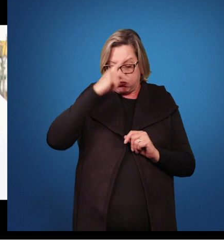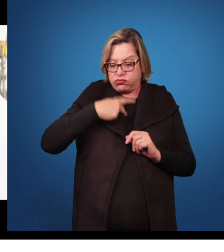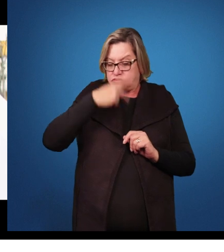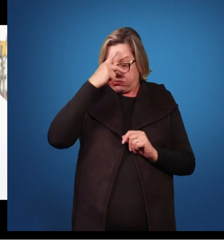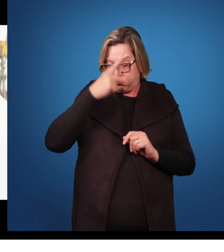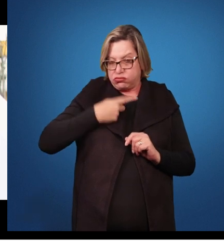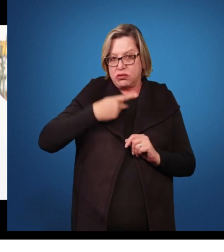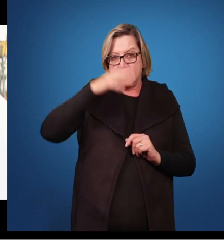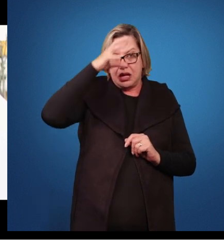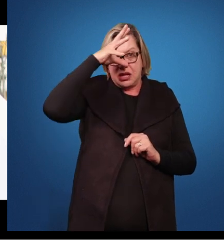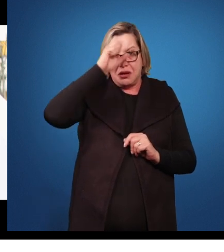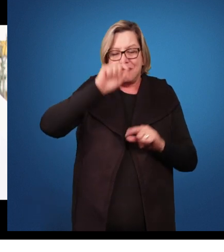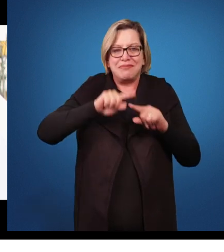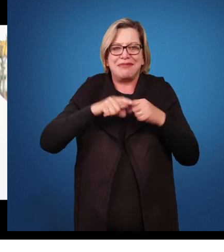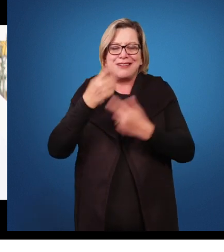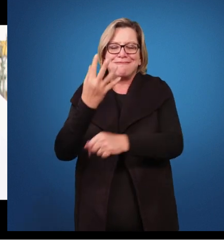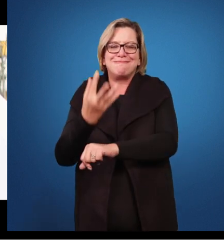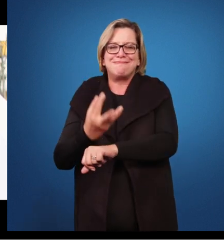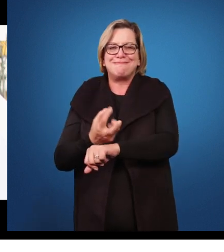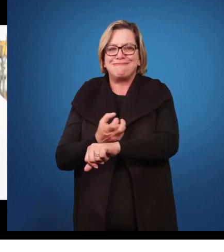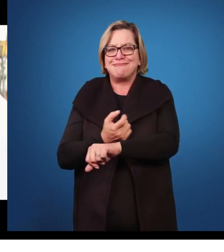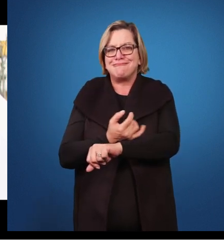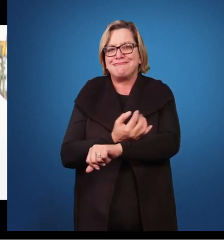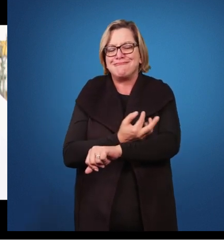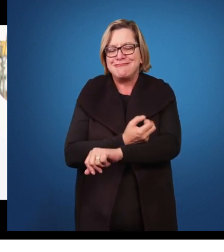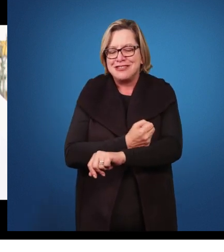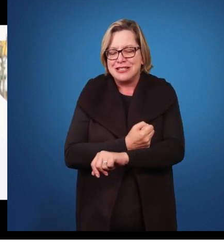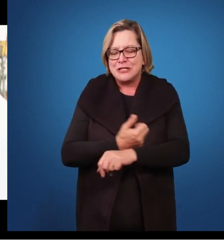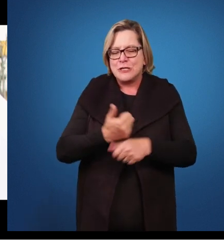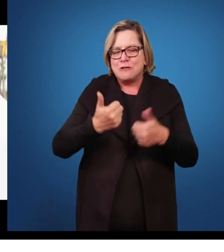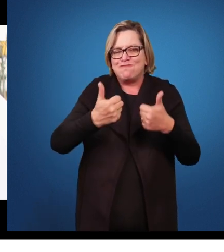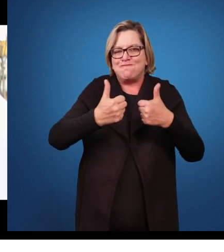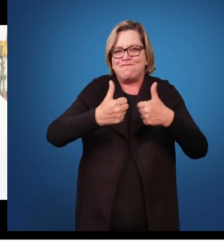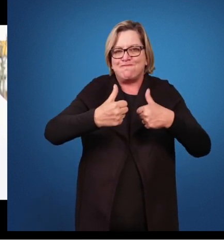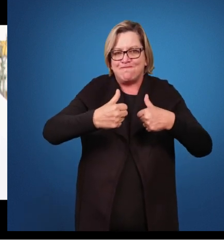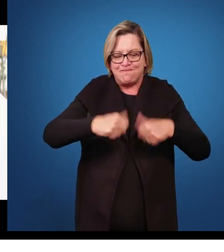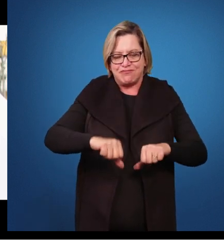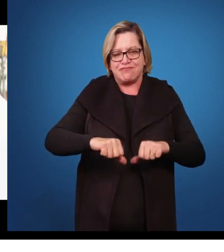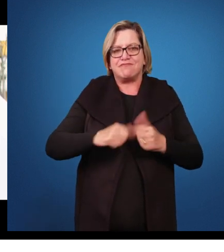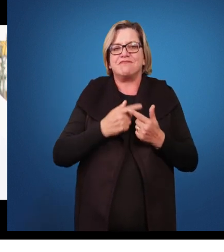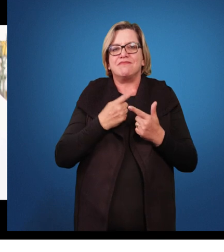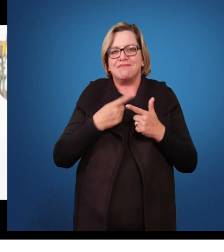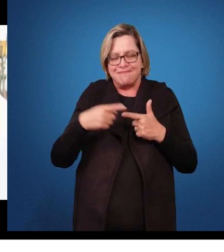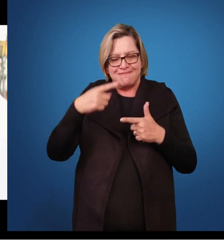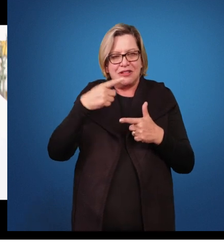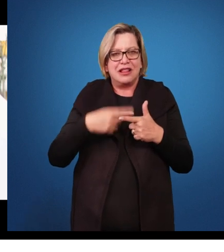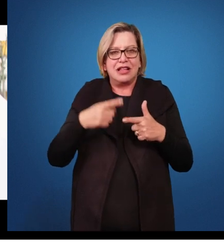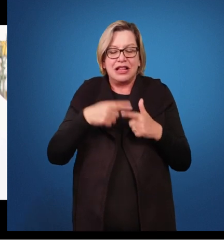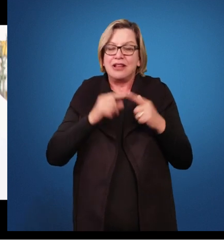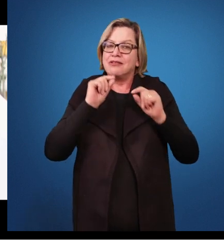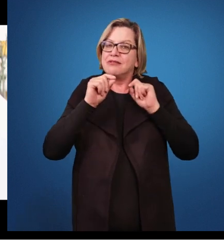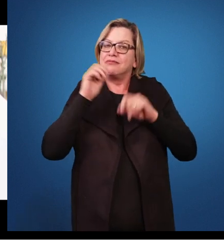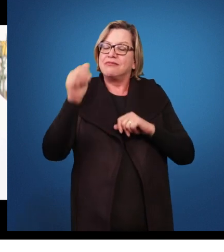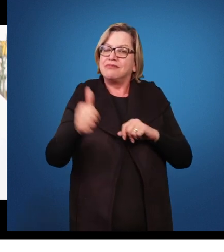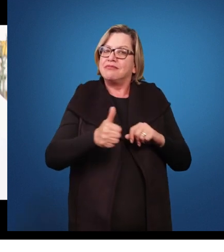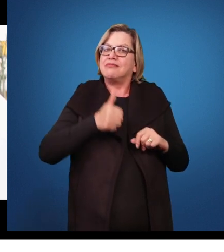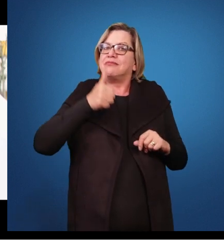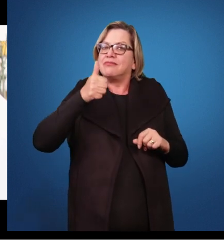mas que emocionalmente chegam extremamente arrasados, né? E a melhor forma de lidar com tudo